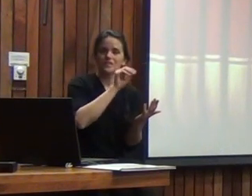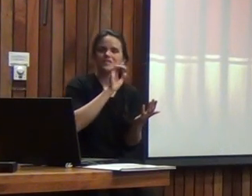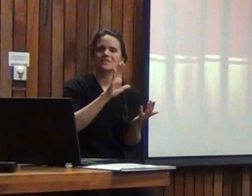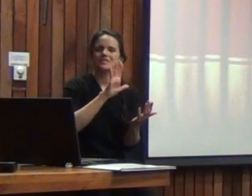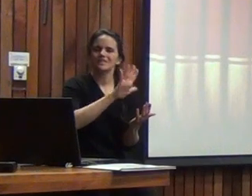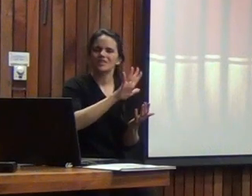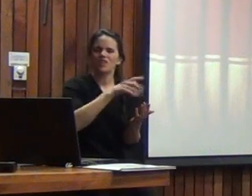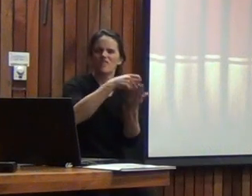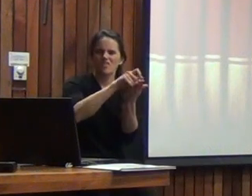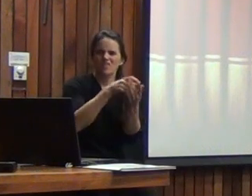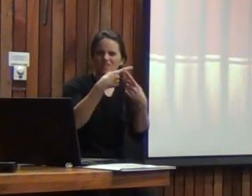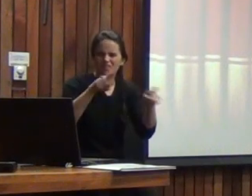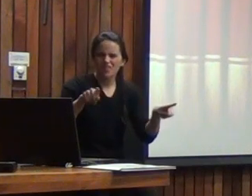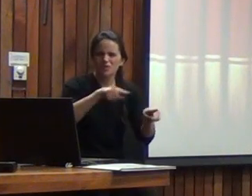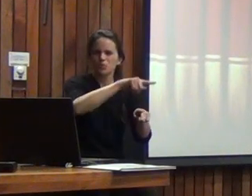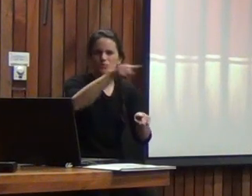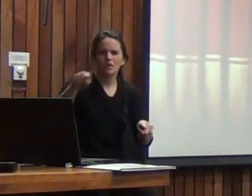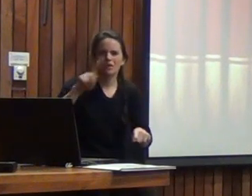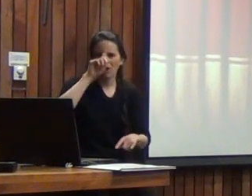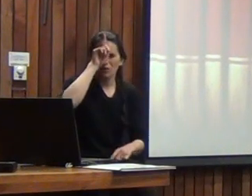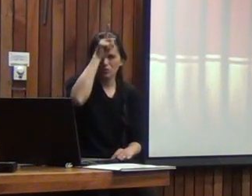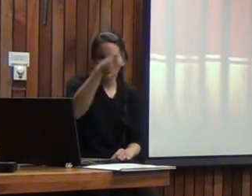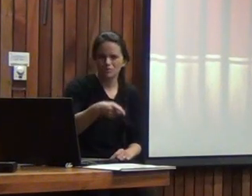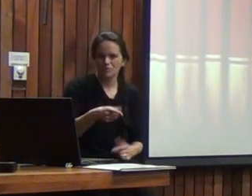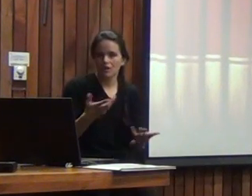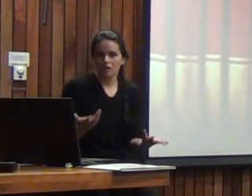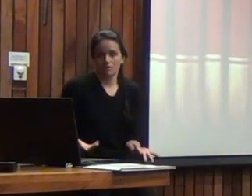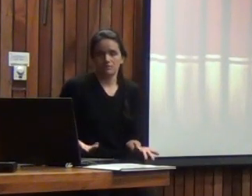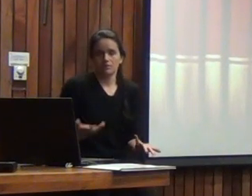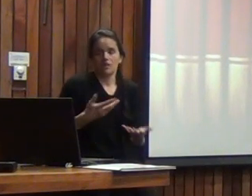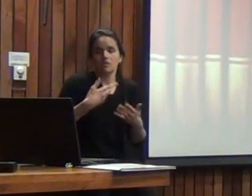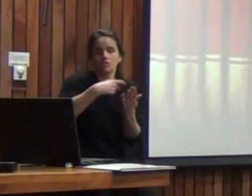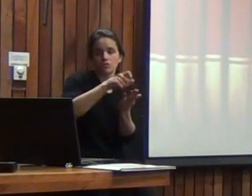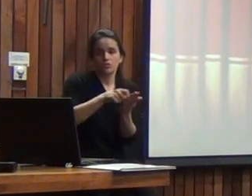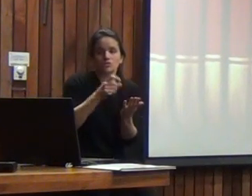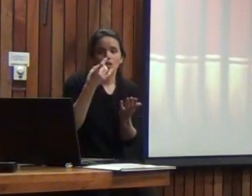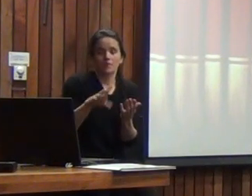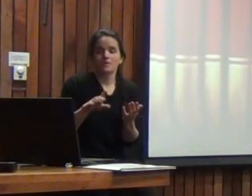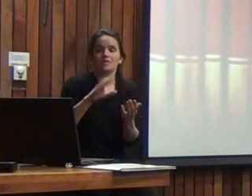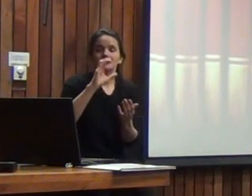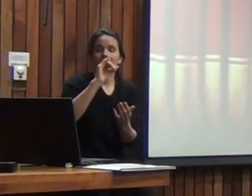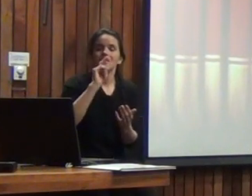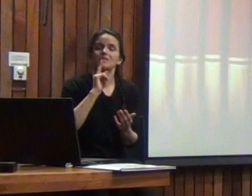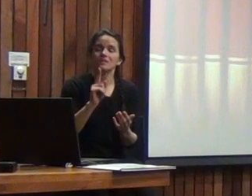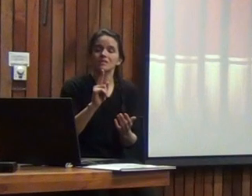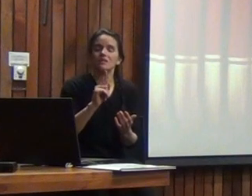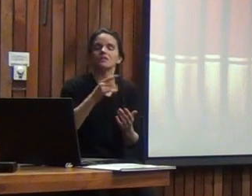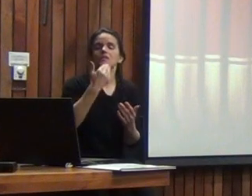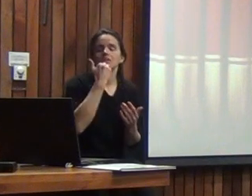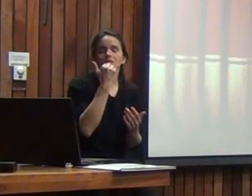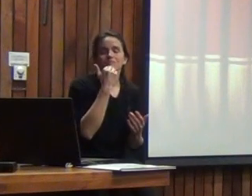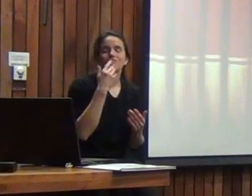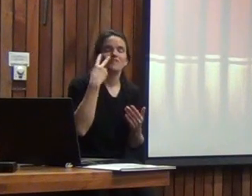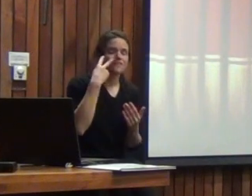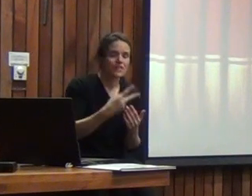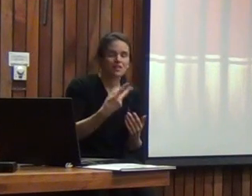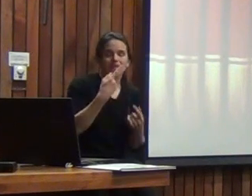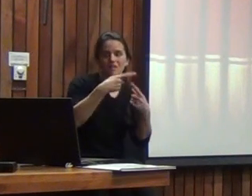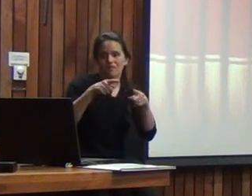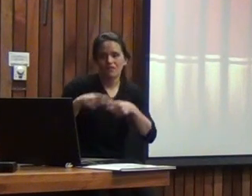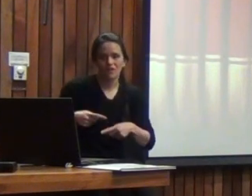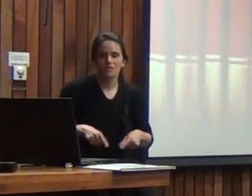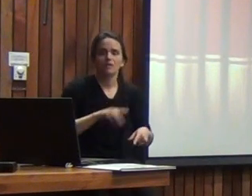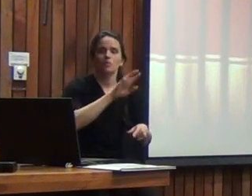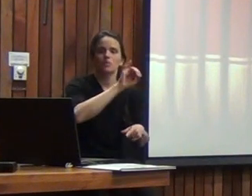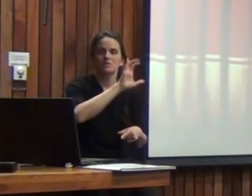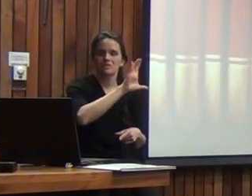evalúa de manera distinta a lo que están acostumbrados entonces ustedes incluso si aplican solo el seguido tal tal vez van a ver cosas distintas a las que veían con